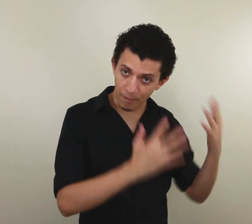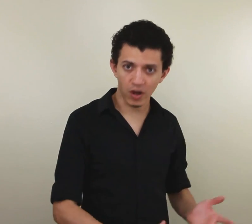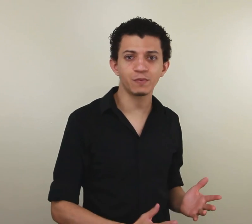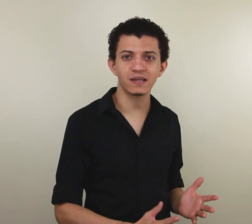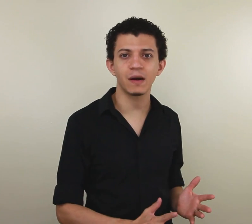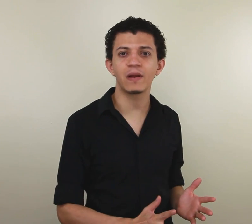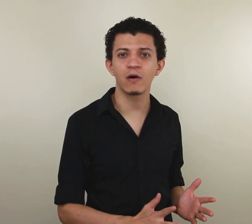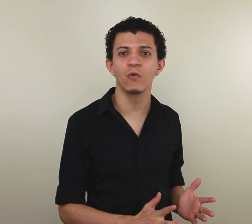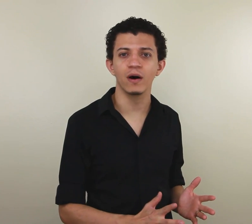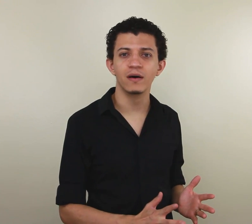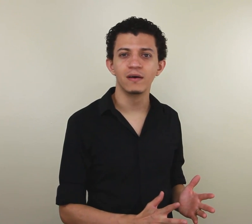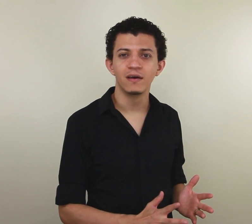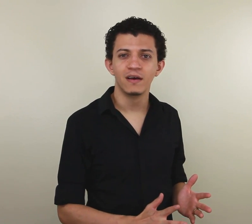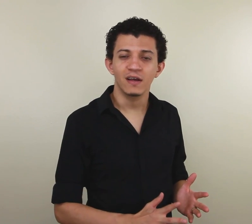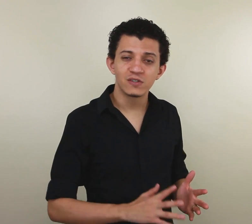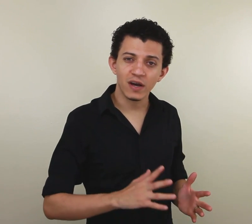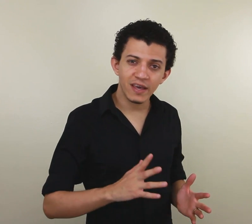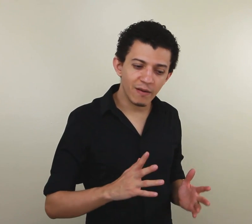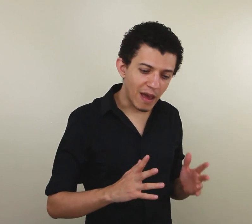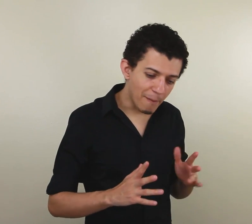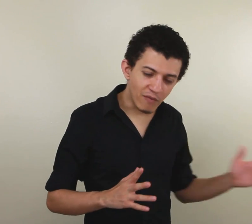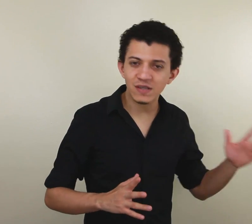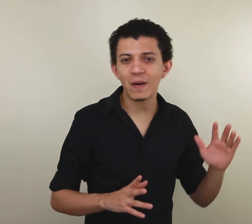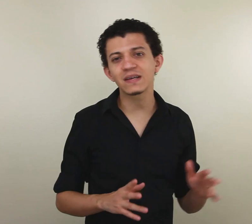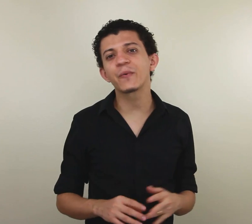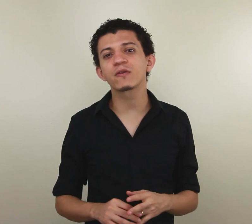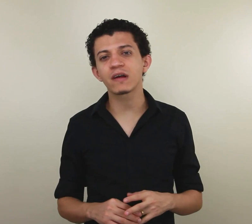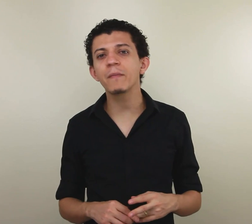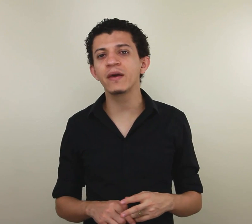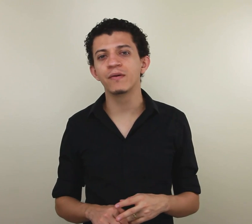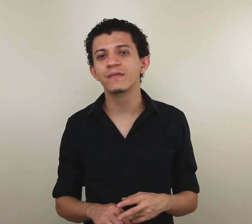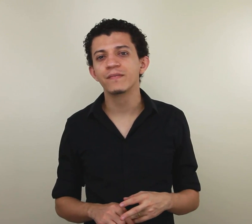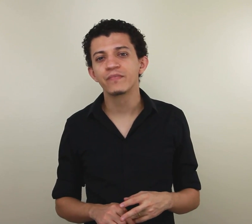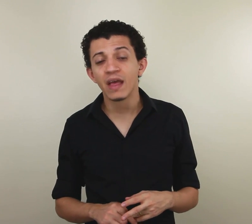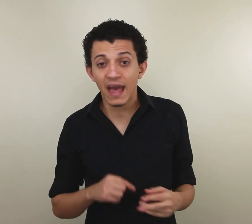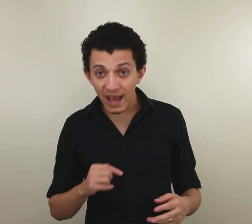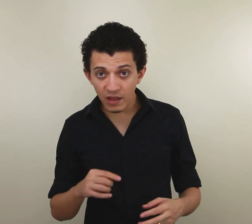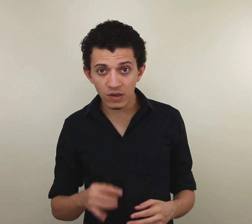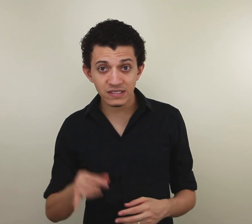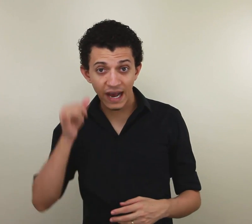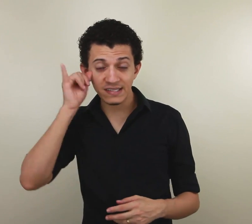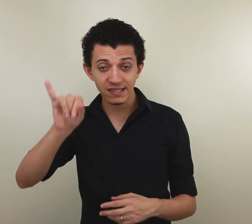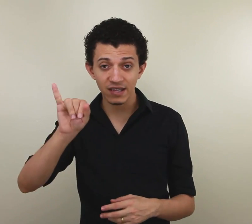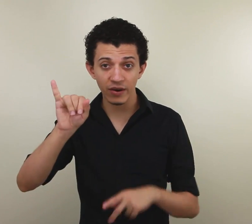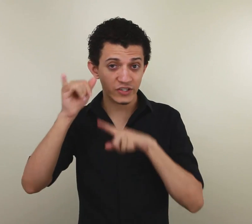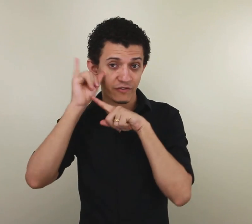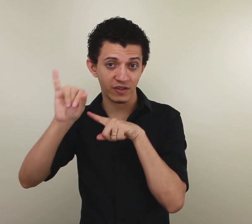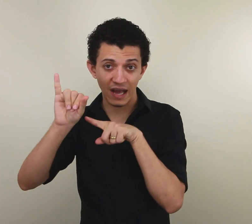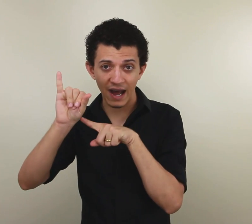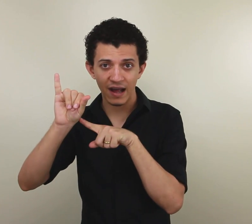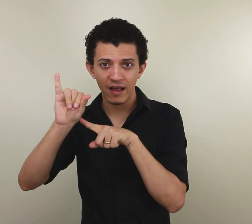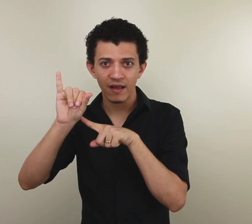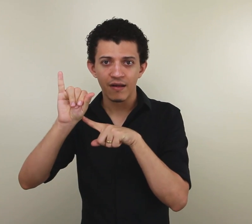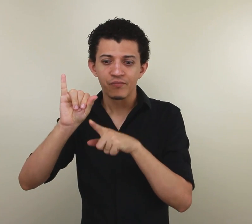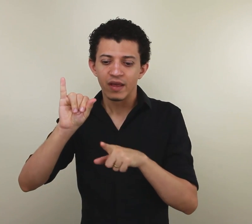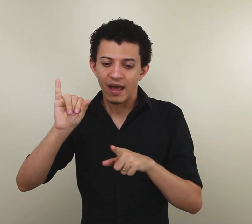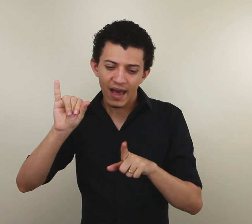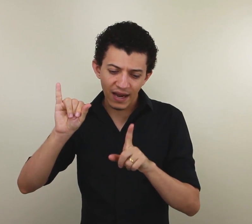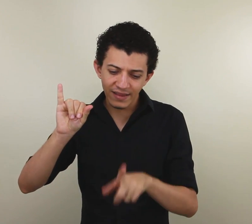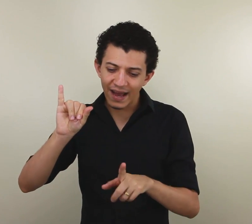pode passar pela rua. Só que é bom você passar por outro caminho. Em língua de sinais, esse sinal aqui de evitar, ele dá